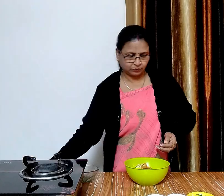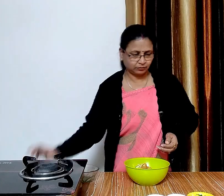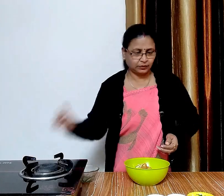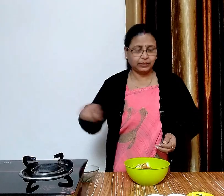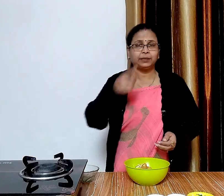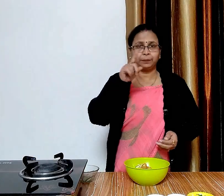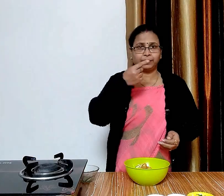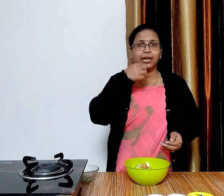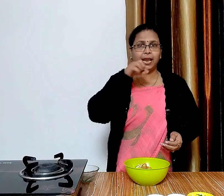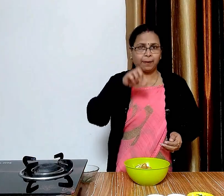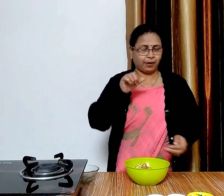स्वादरुसार नमक